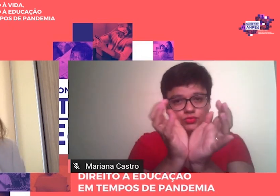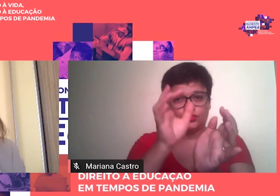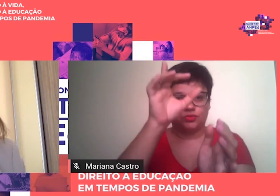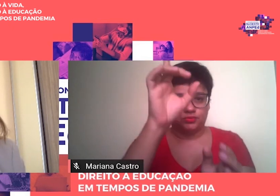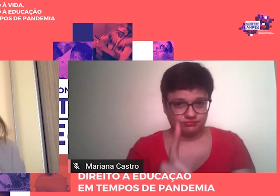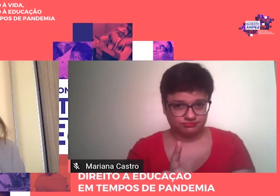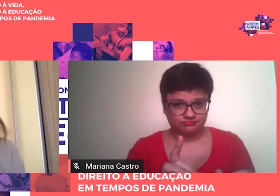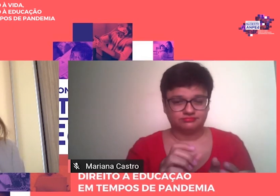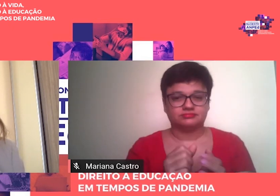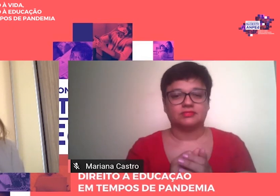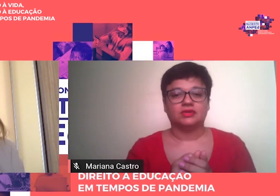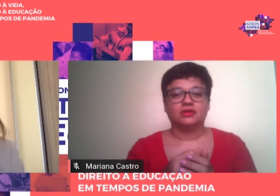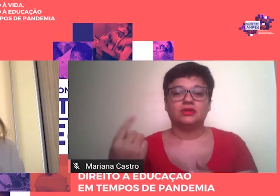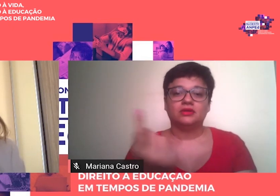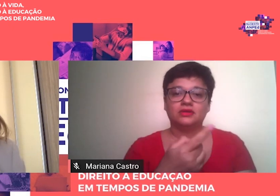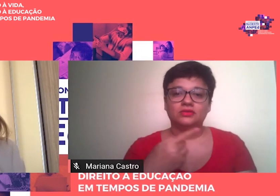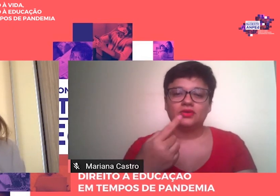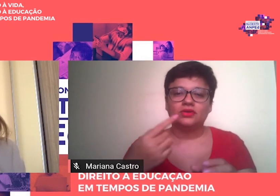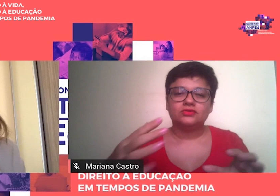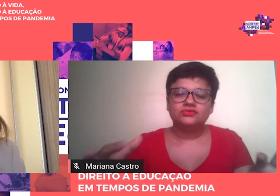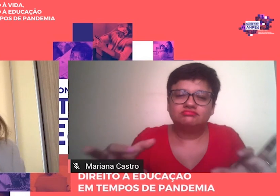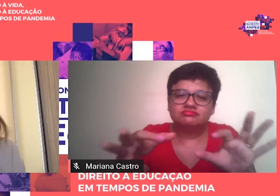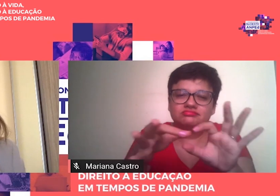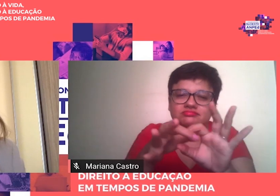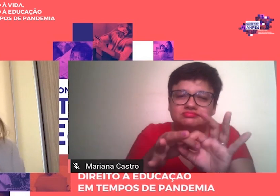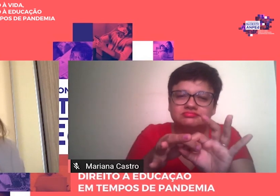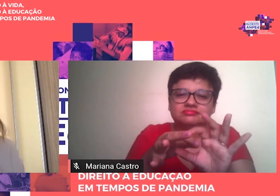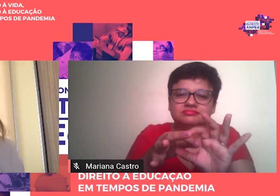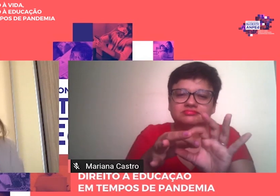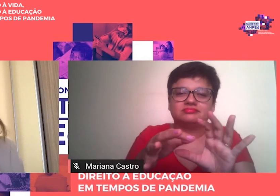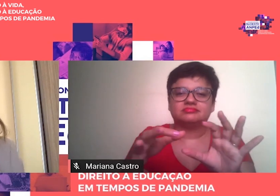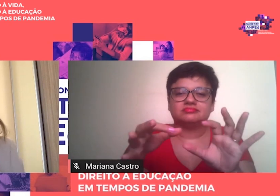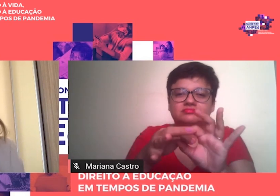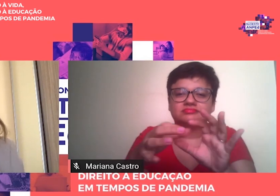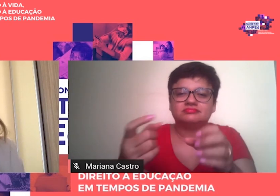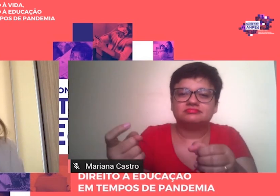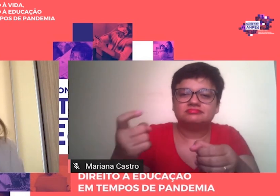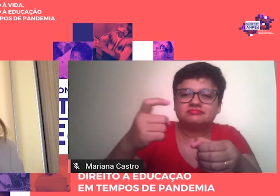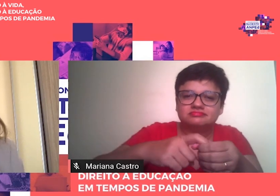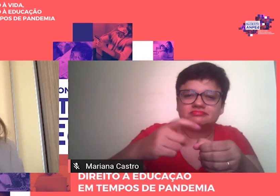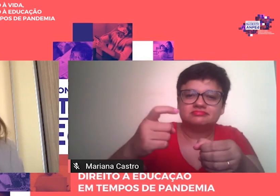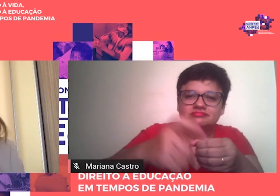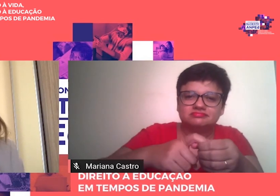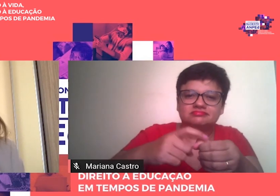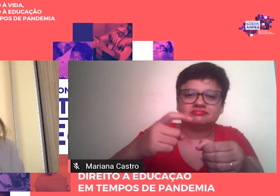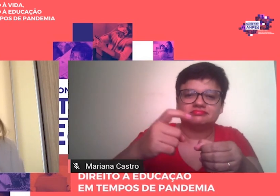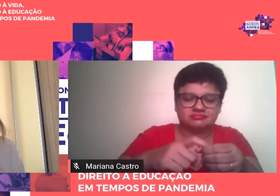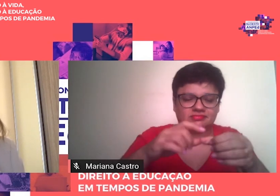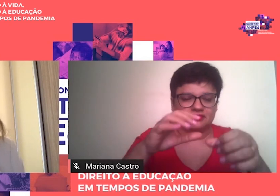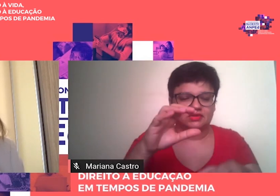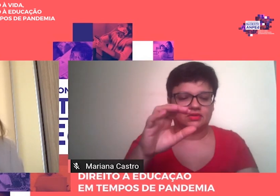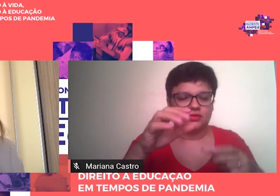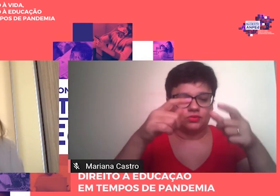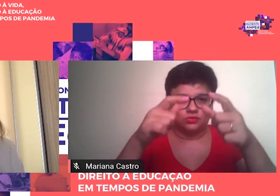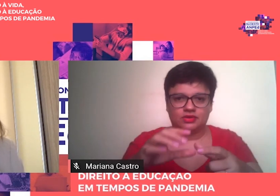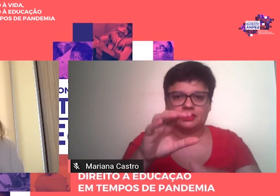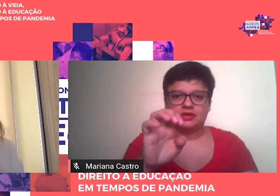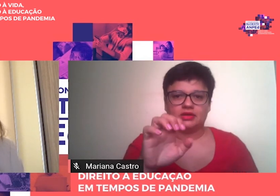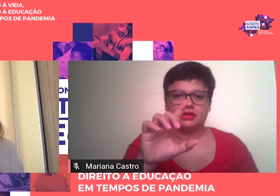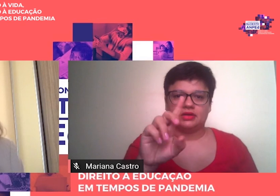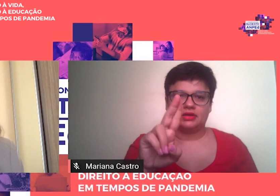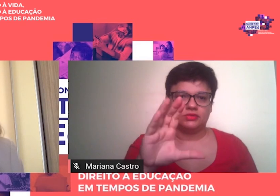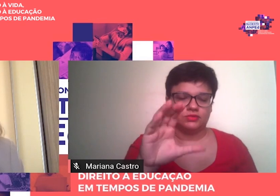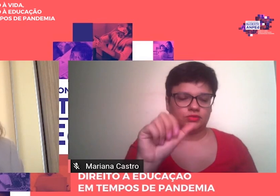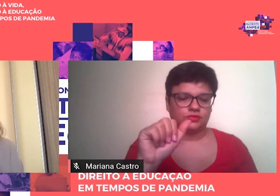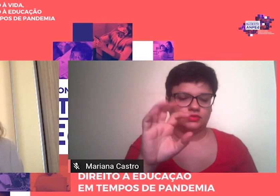convênio Um protocolo de cooperação Com a Education Review Essa revista de